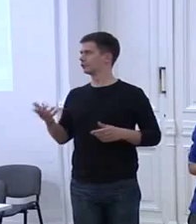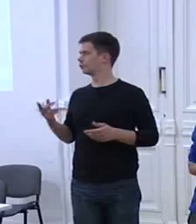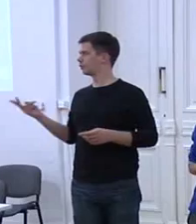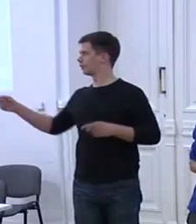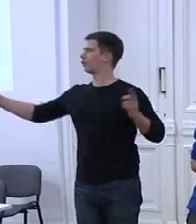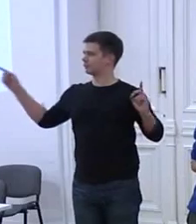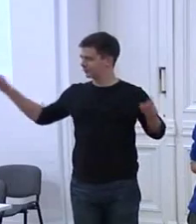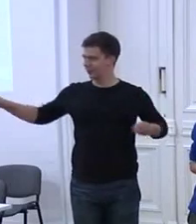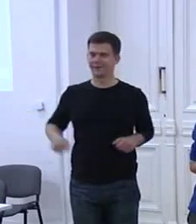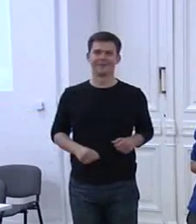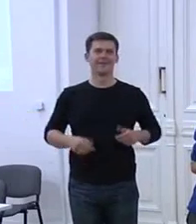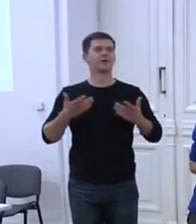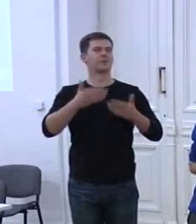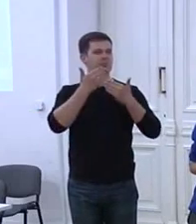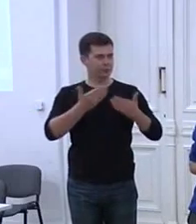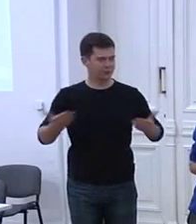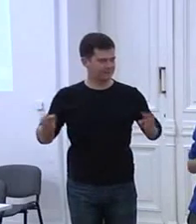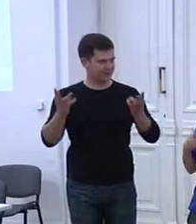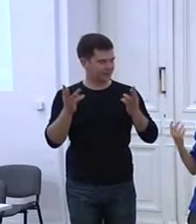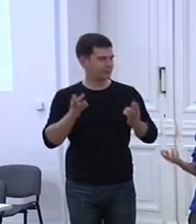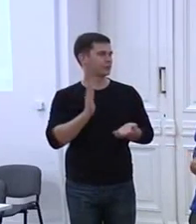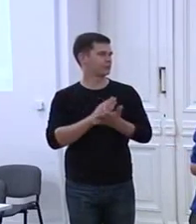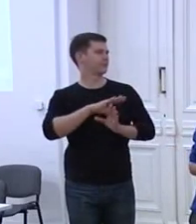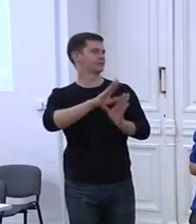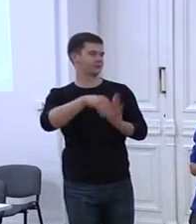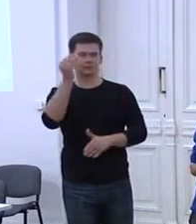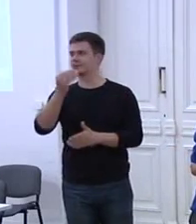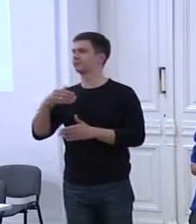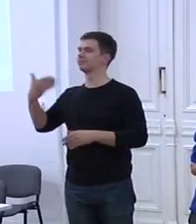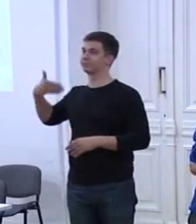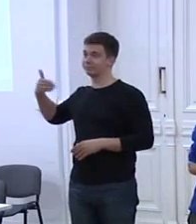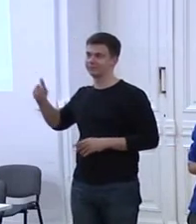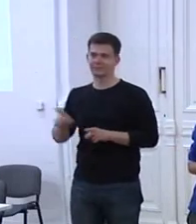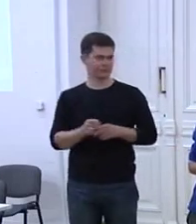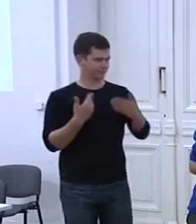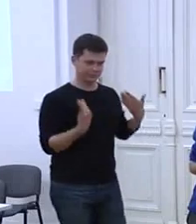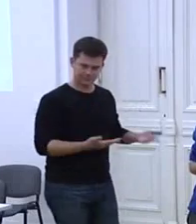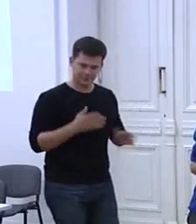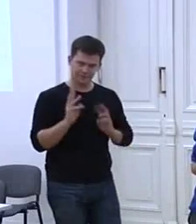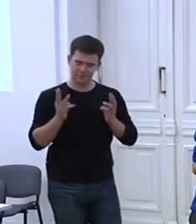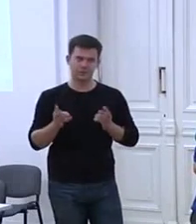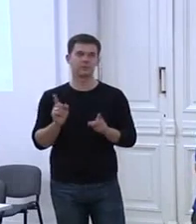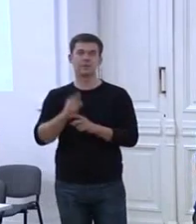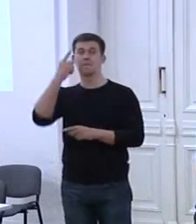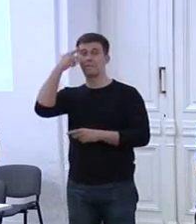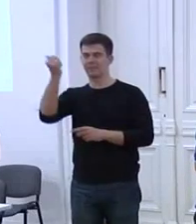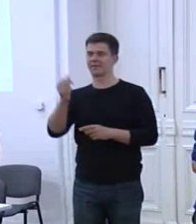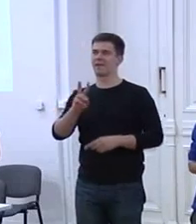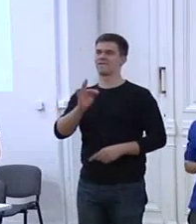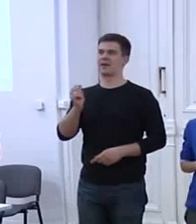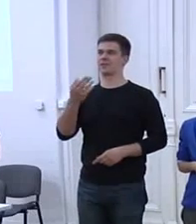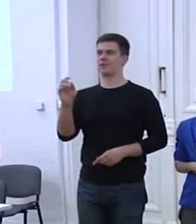że czuliście się tu dobrze i że ten kontakt z obradem Fangora będzie na dłużej zapamiętany.